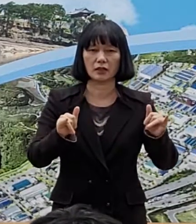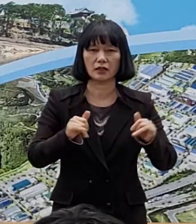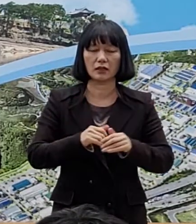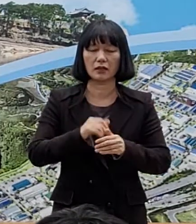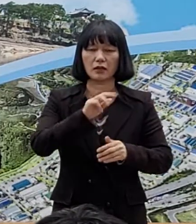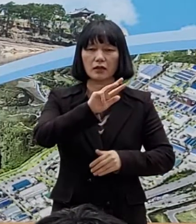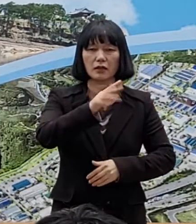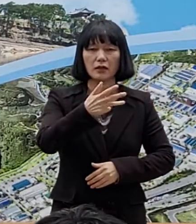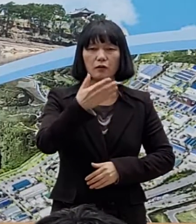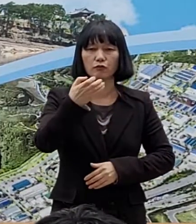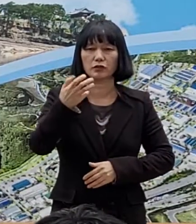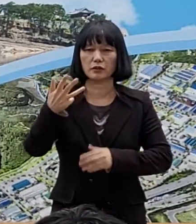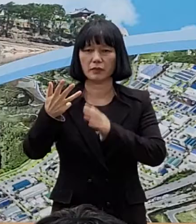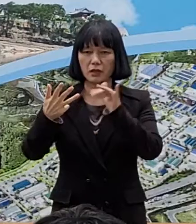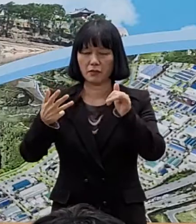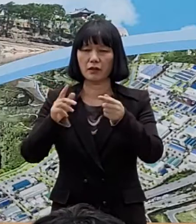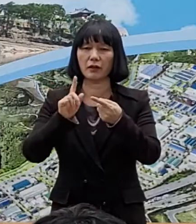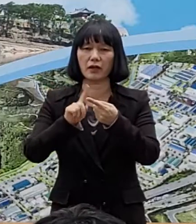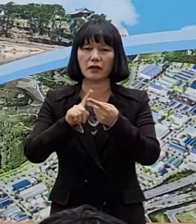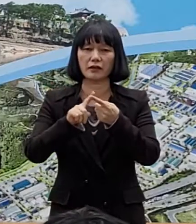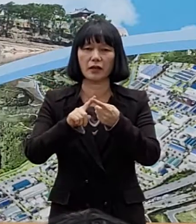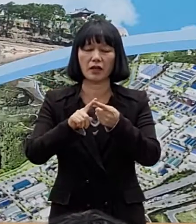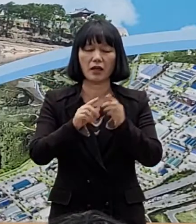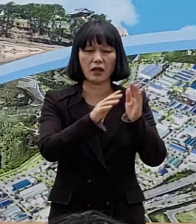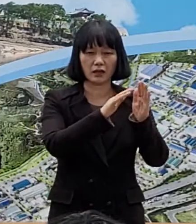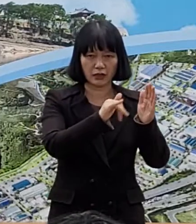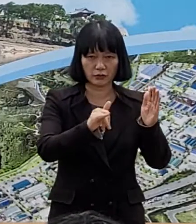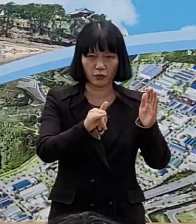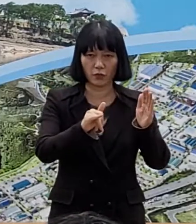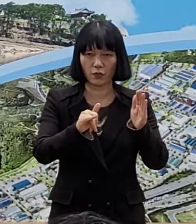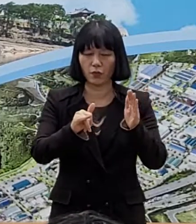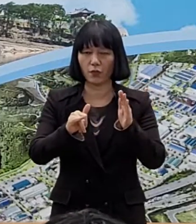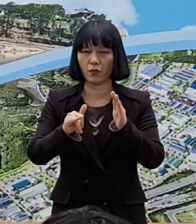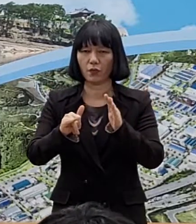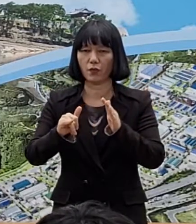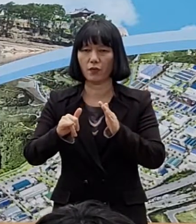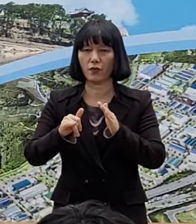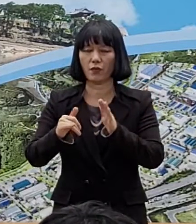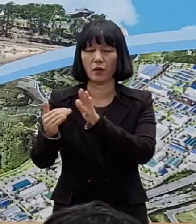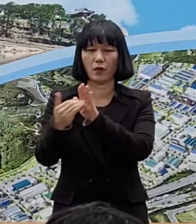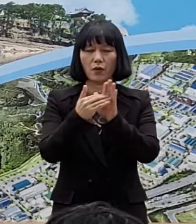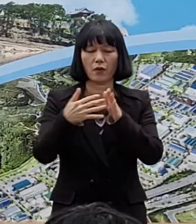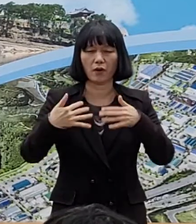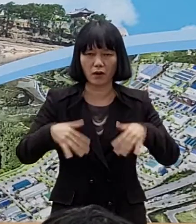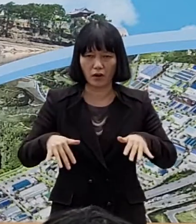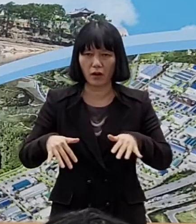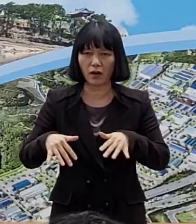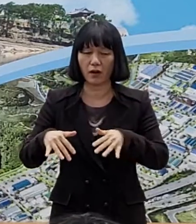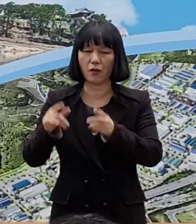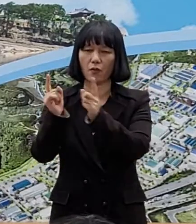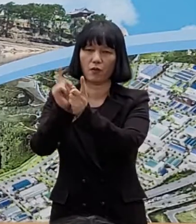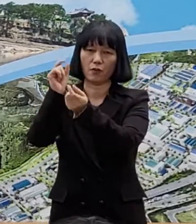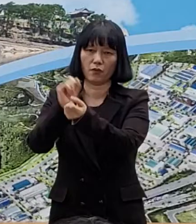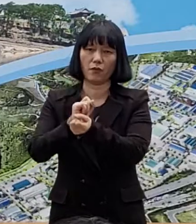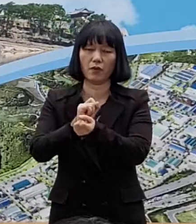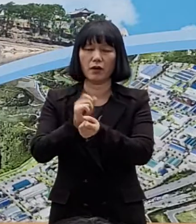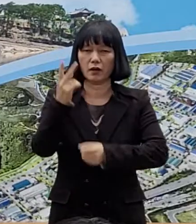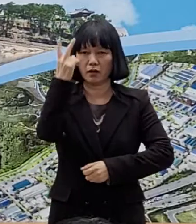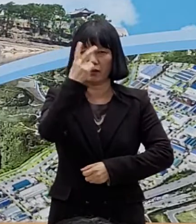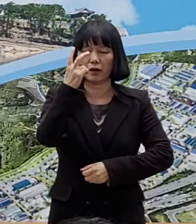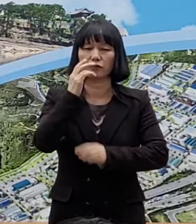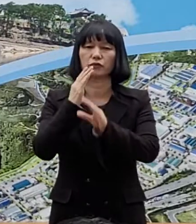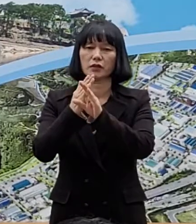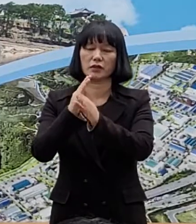898명에 대하여 동거가족 및 과면 취약시설 내 접촉자를 파악하고 있습니다.